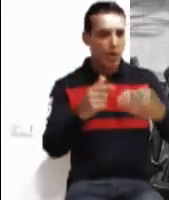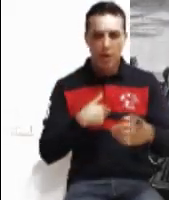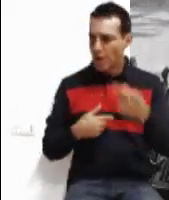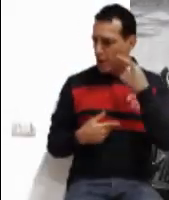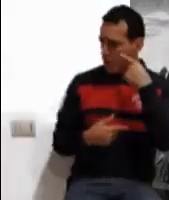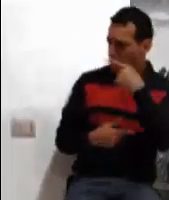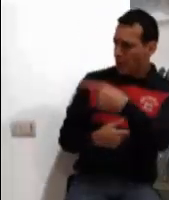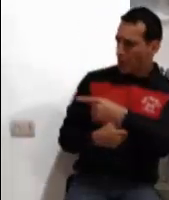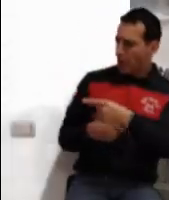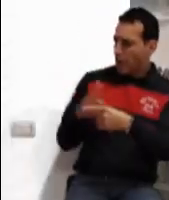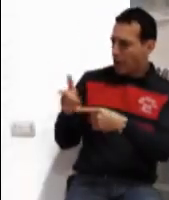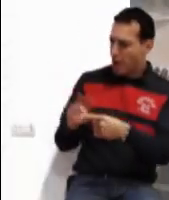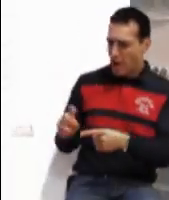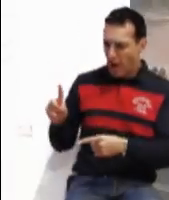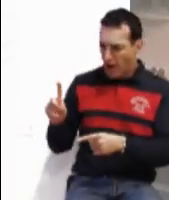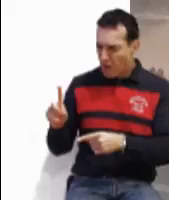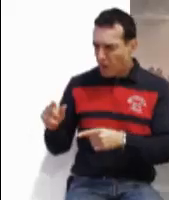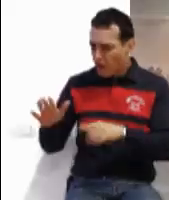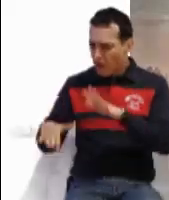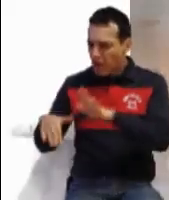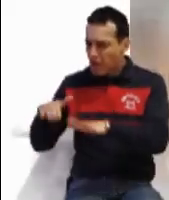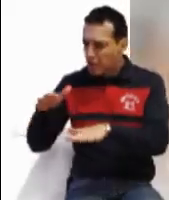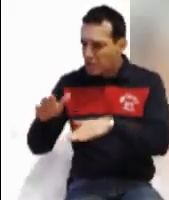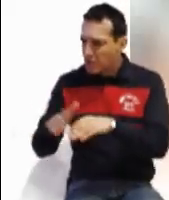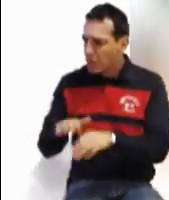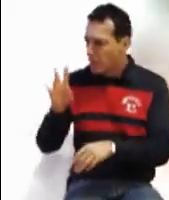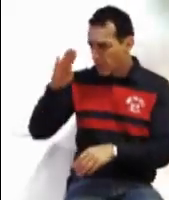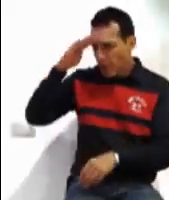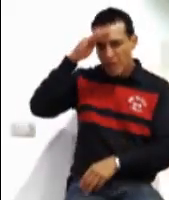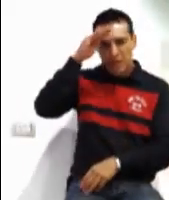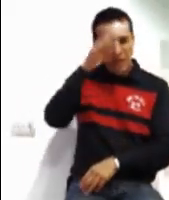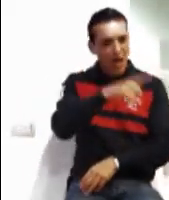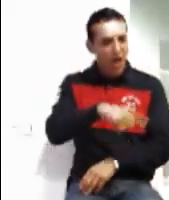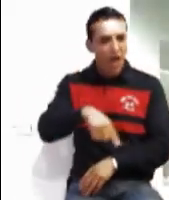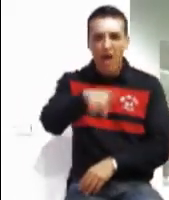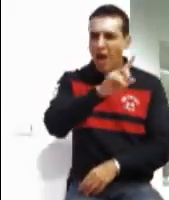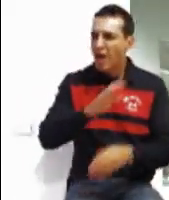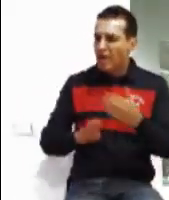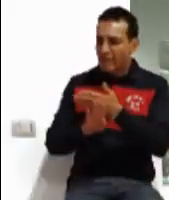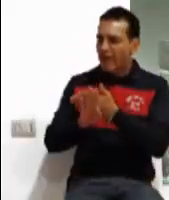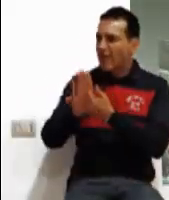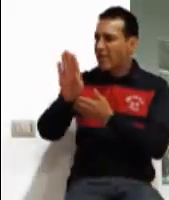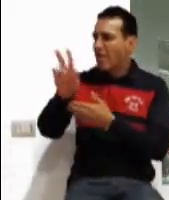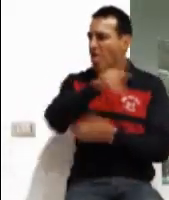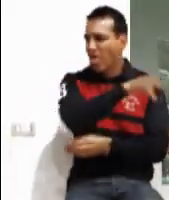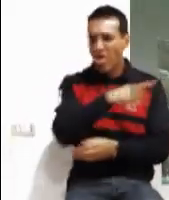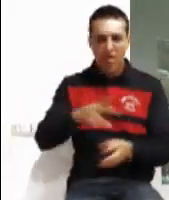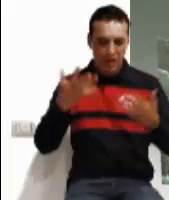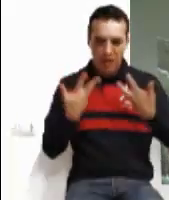ellos creyeron que era un fantasma y se pusieron a gritar, porque todos lo habían visto y estaban espantados